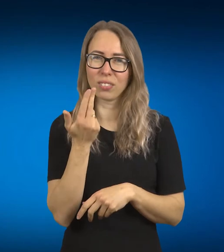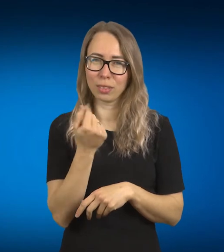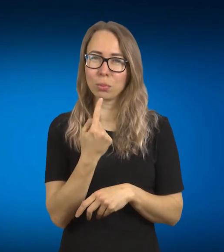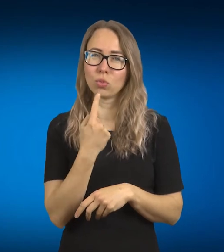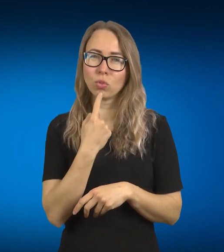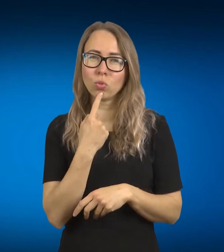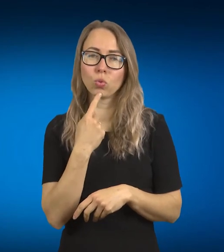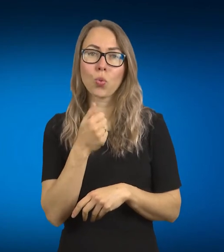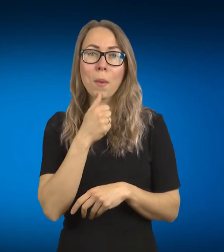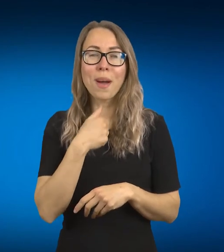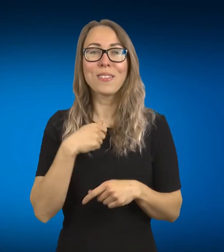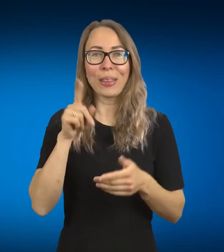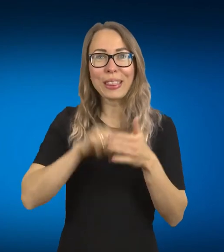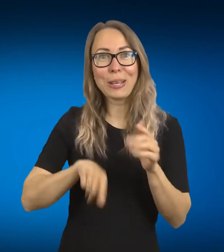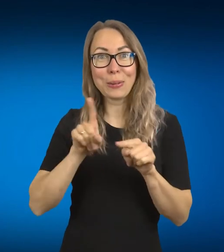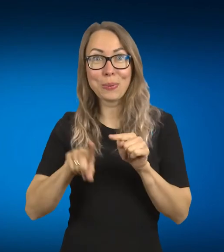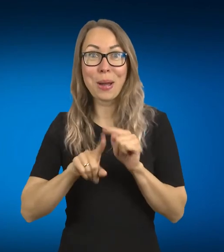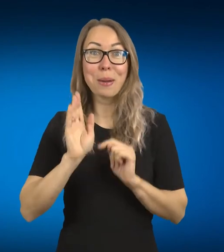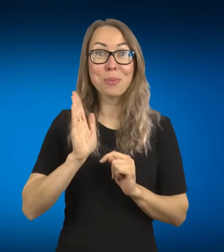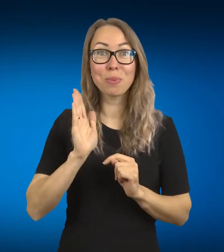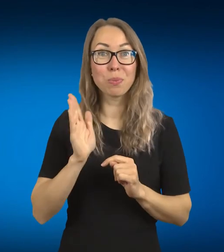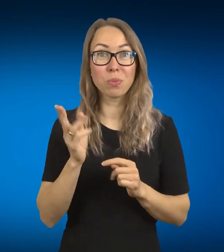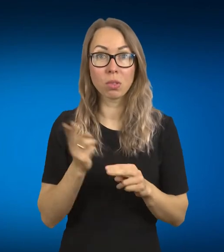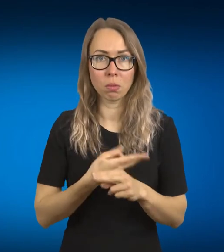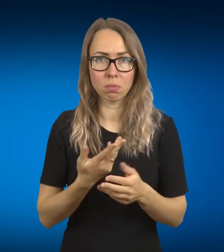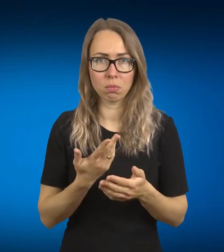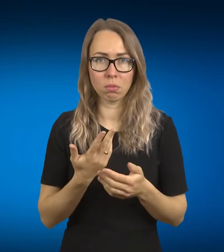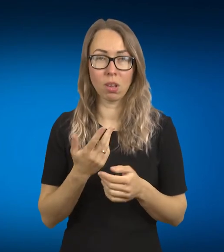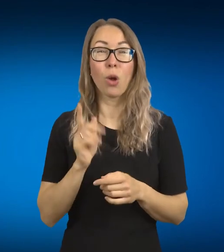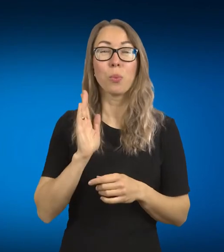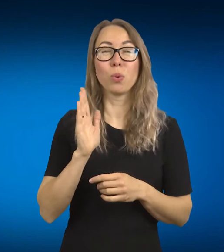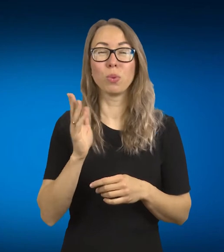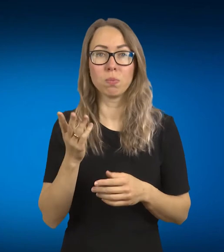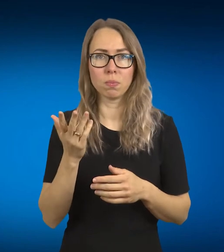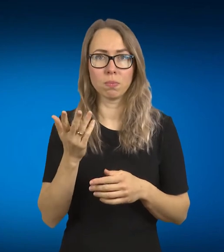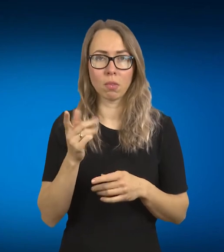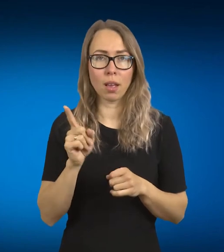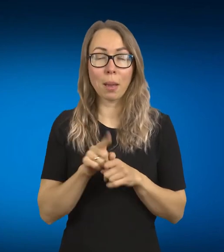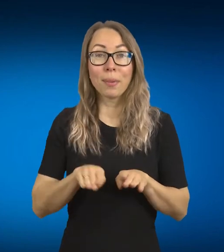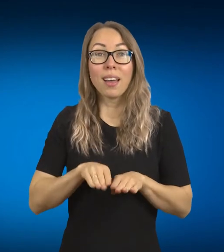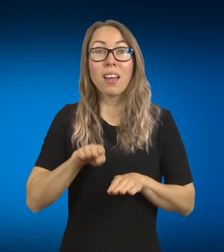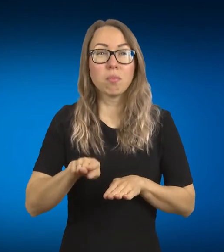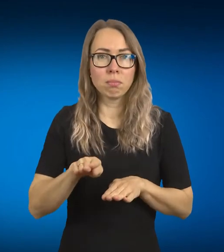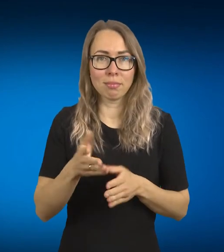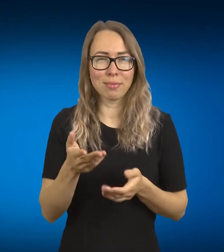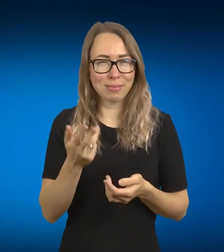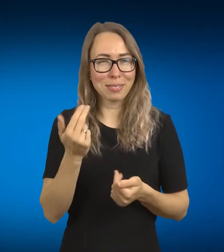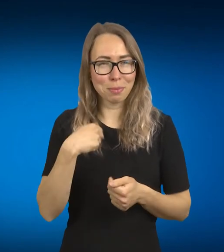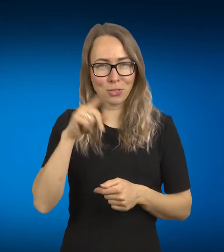pagaliau. Nu va, dabar jau pagaliau ir vis dar tas vienas žingsniukas yra likęs. Tai vis dėl to, iš kur atsiranda